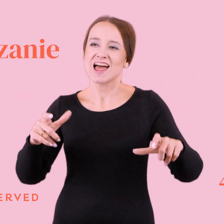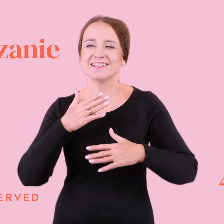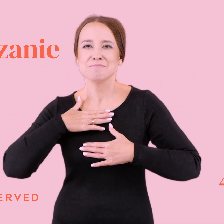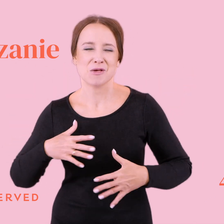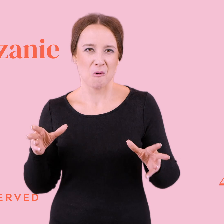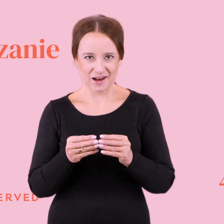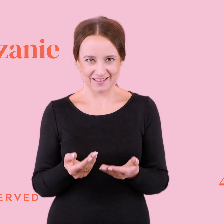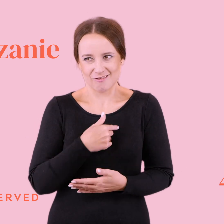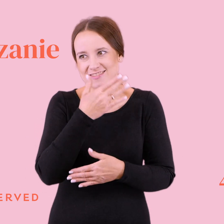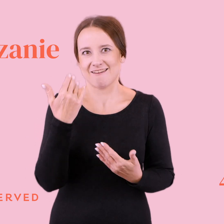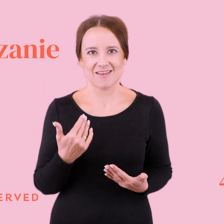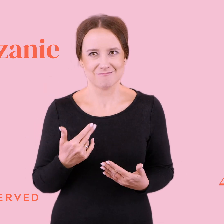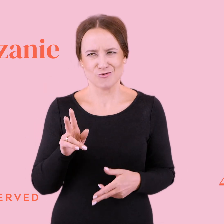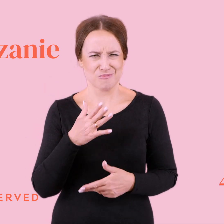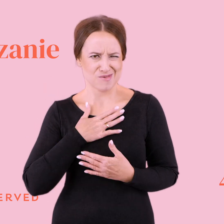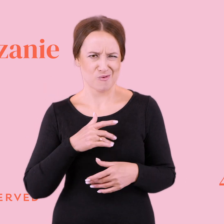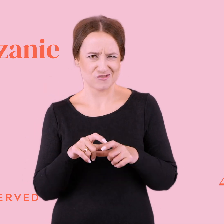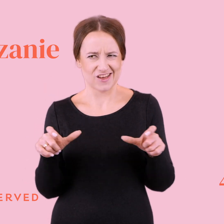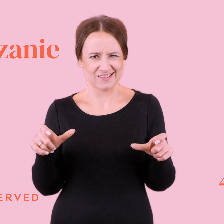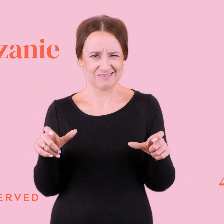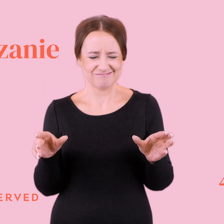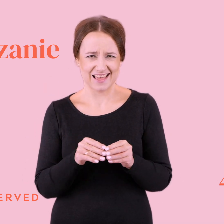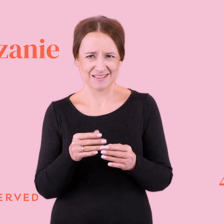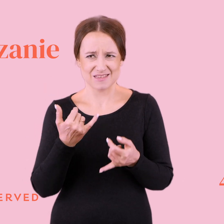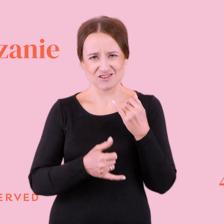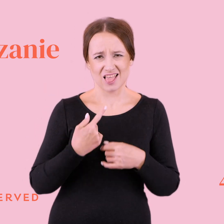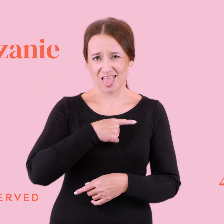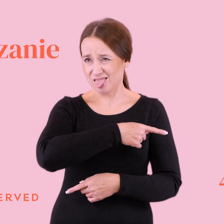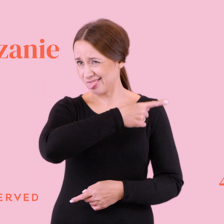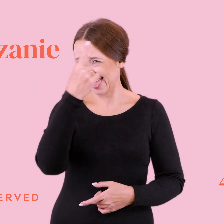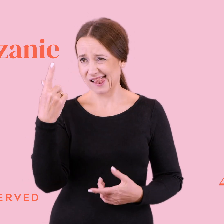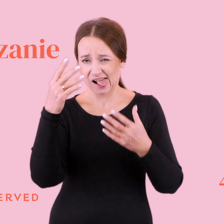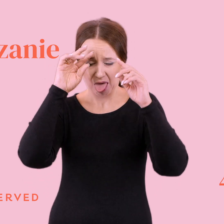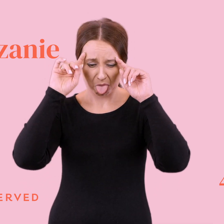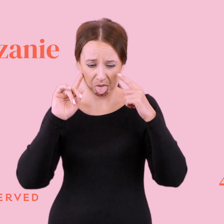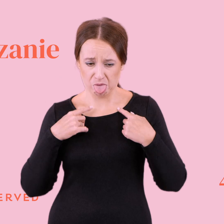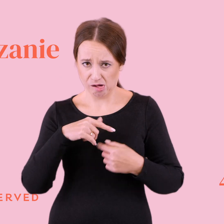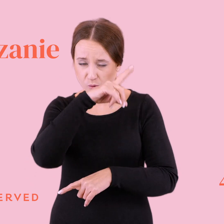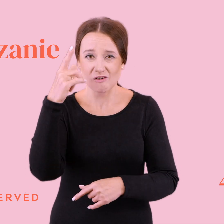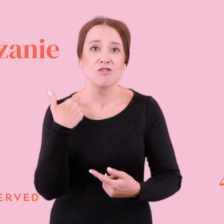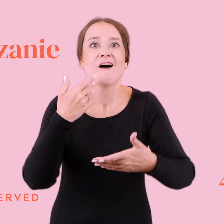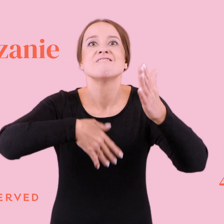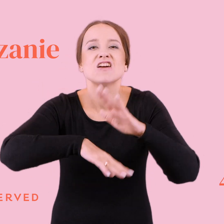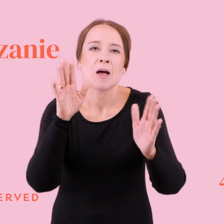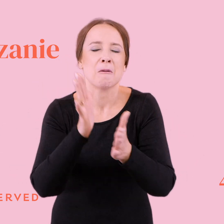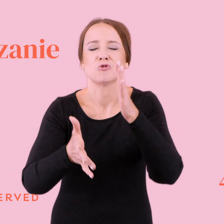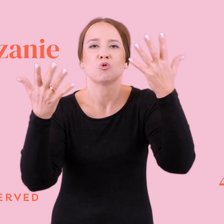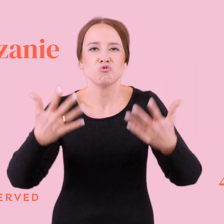chociaż nie wiem, czy ktokolwiek miło spędza czas wśród masy spaconych ludzi i inne, ale to już jest wyjście manipulatorskie po prostu wyjście. To